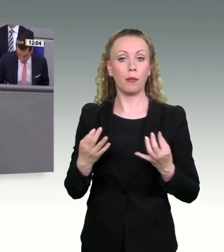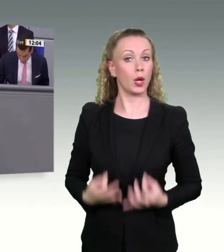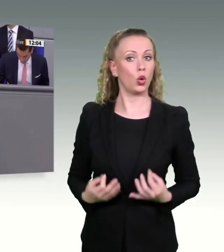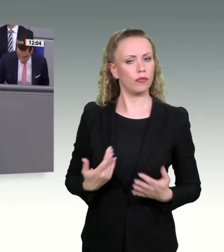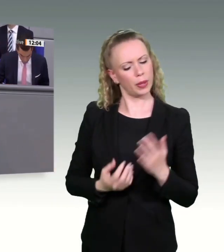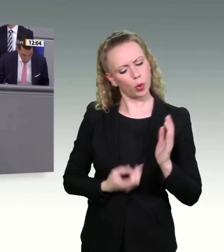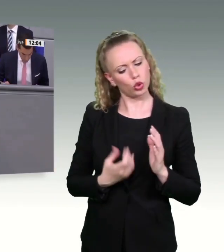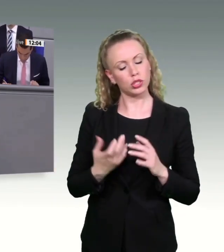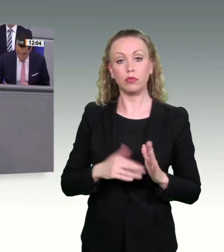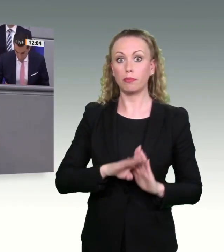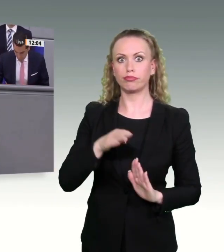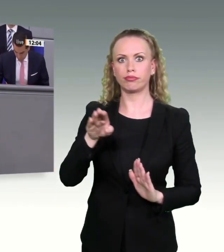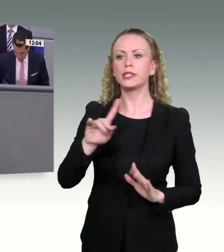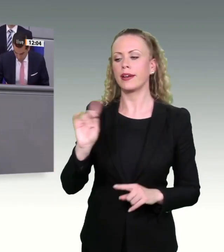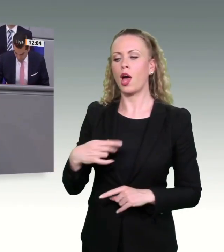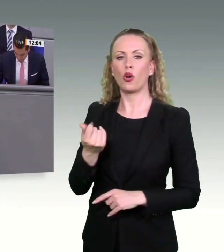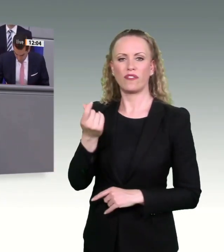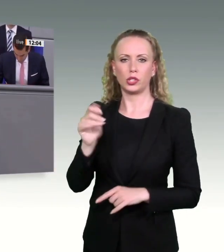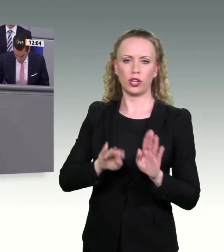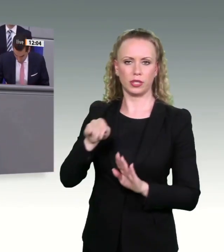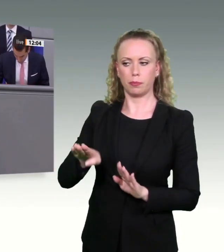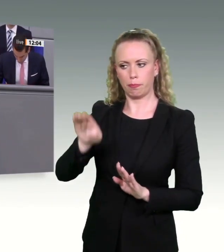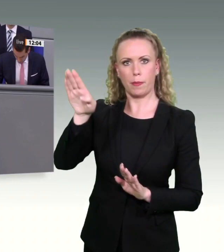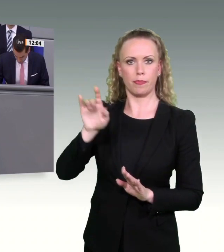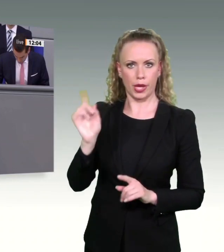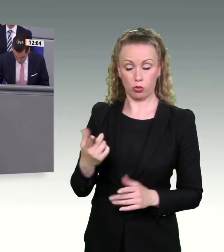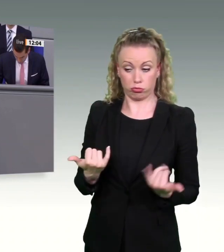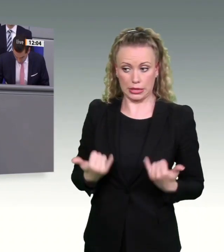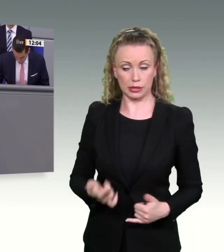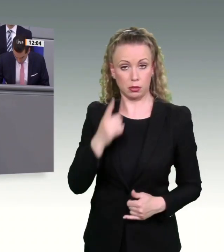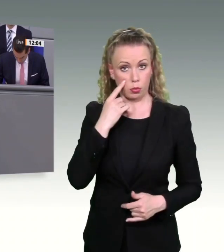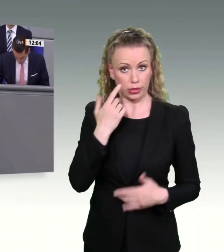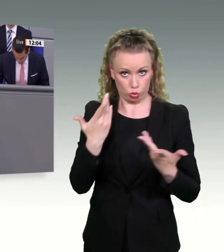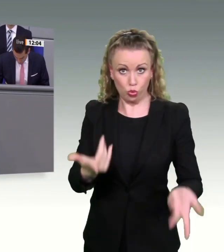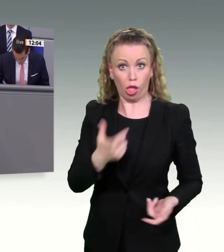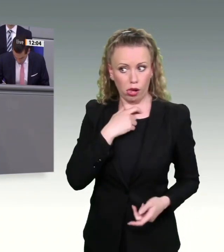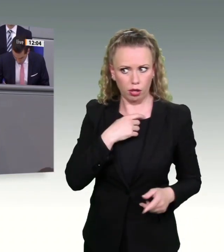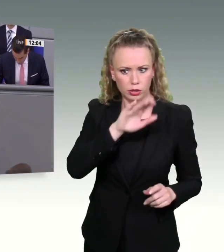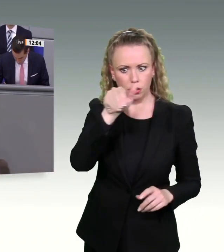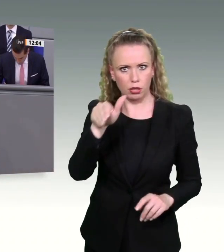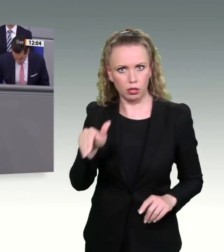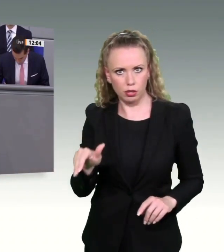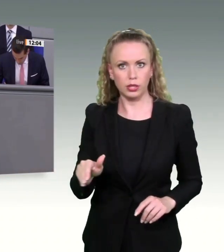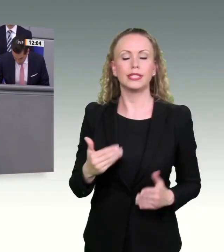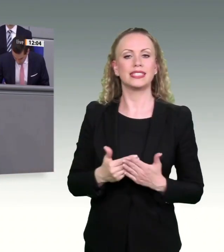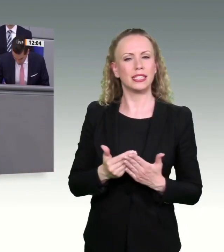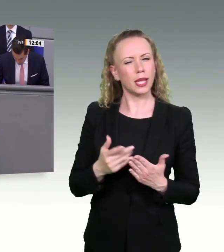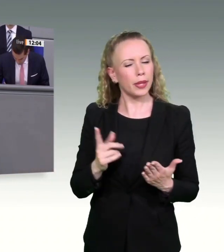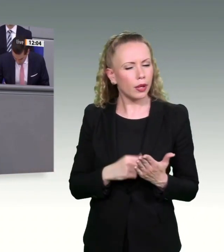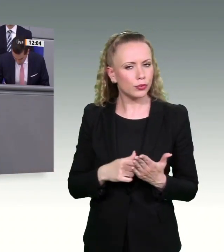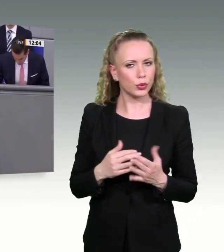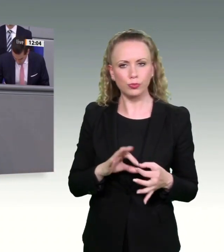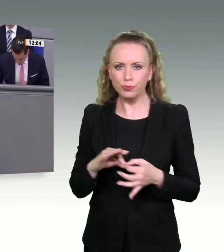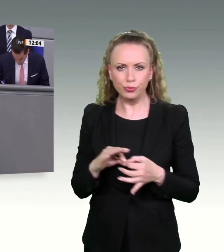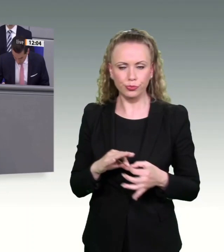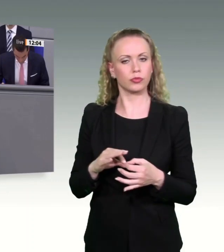auch unser Wirtschaftswachstum wieder. Und vor der Herausforderung stehen wir. Meine Damen und Herren, diese Herausforderung können wir durch unterschiedliche Dinge schaffen. Wir schaffen sie aber vor allen